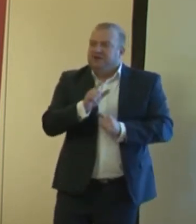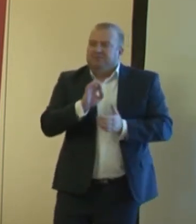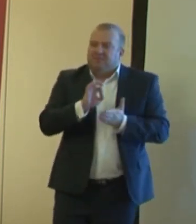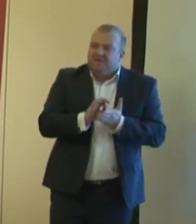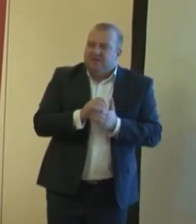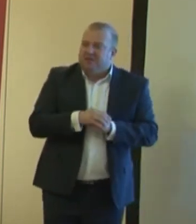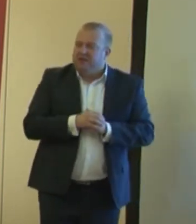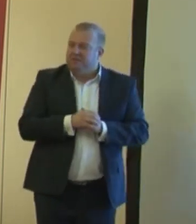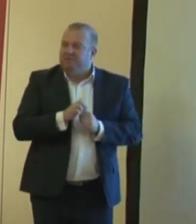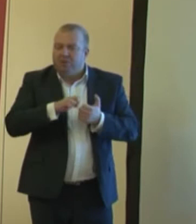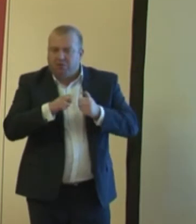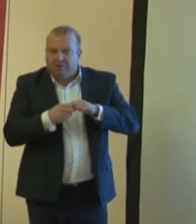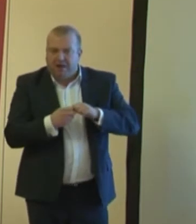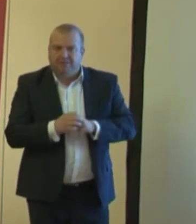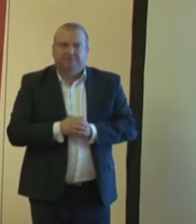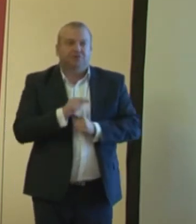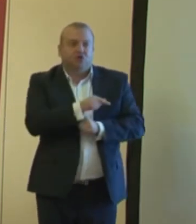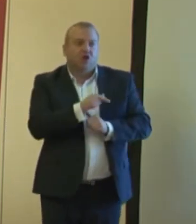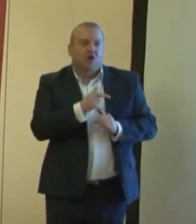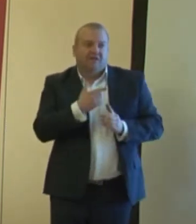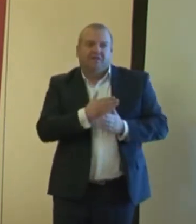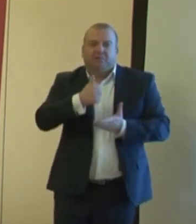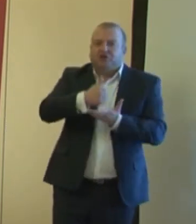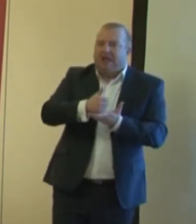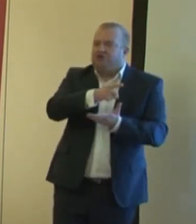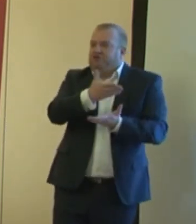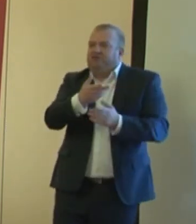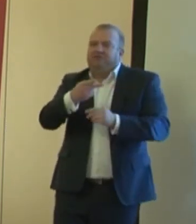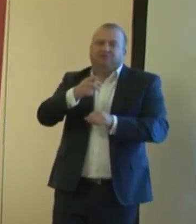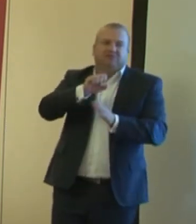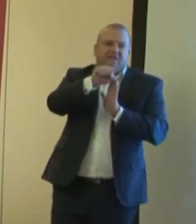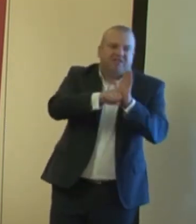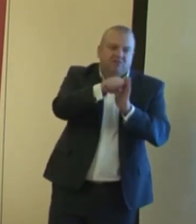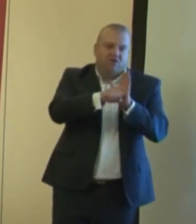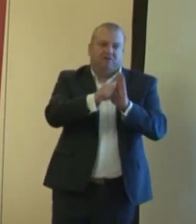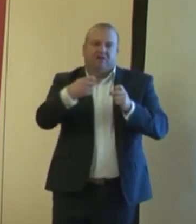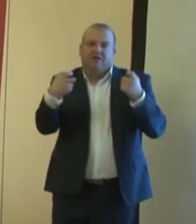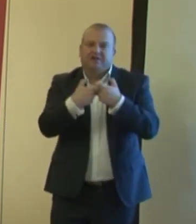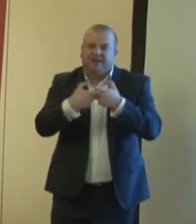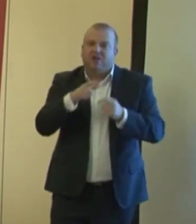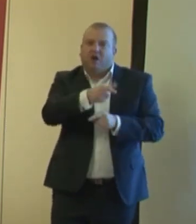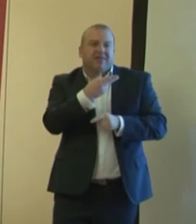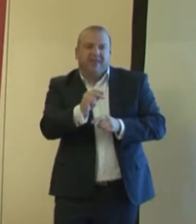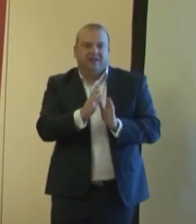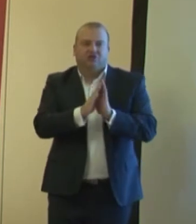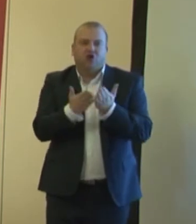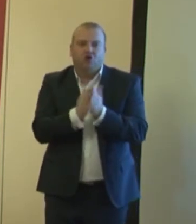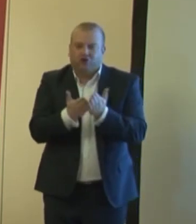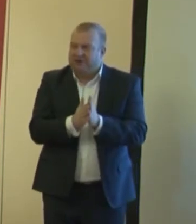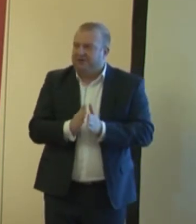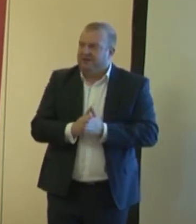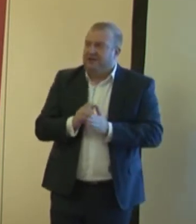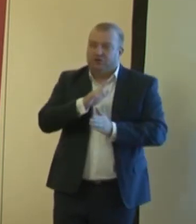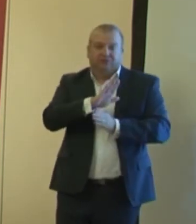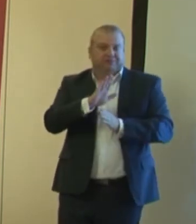problemami, to w postaci filmów, internetu, a nie książek. Chociaż, brońcie